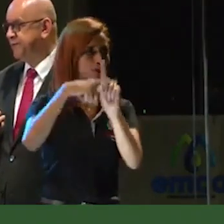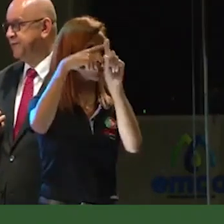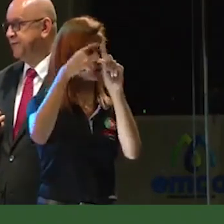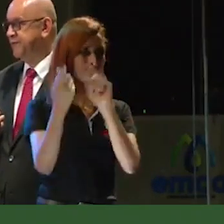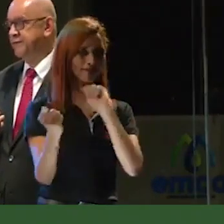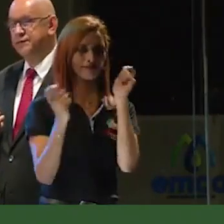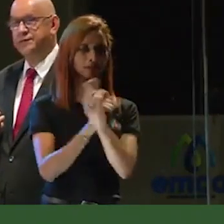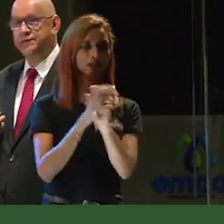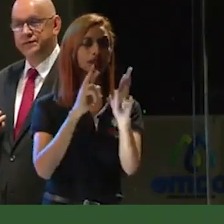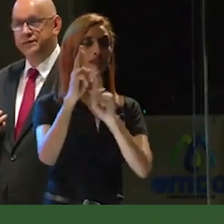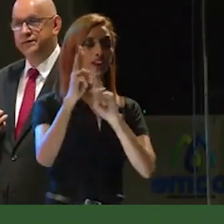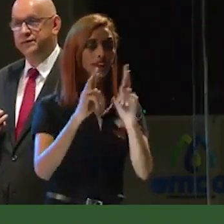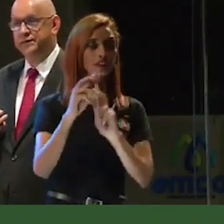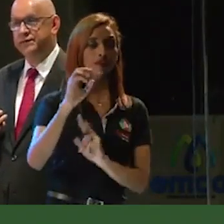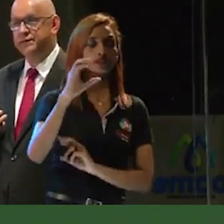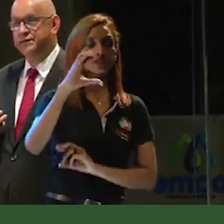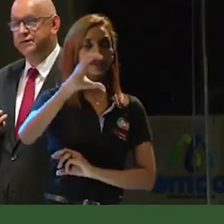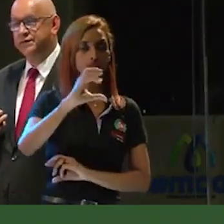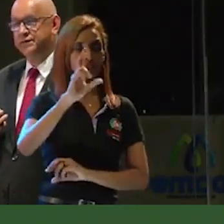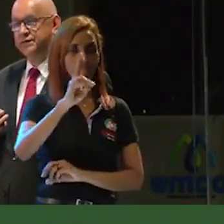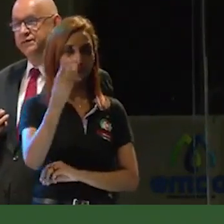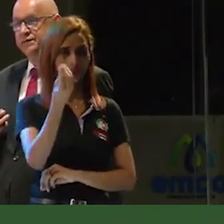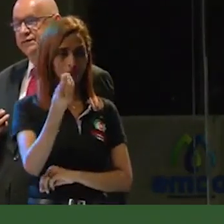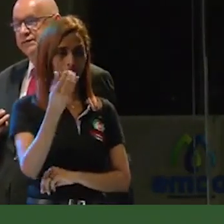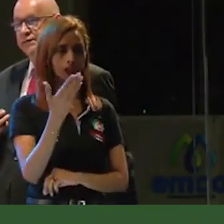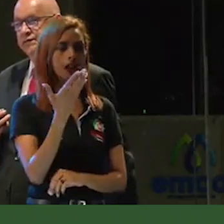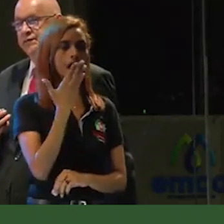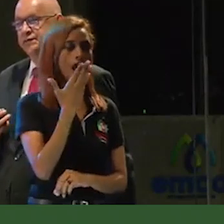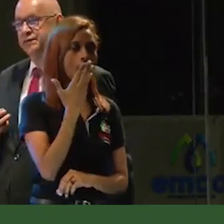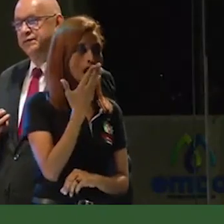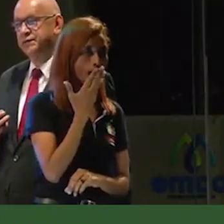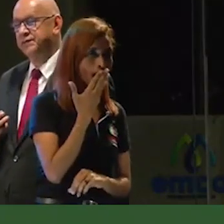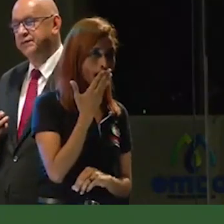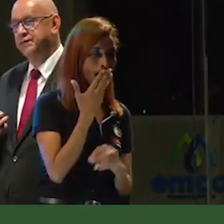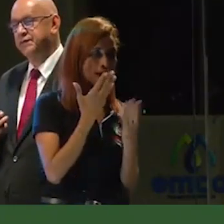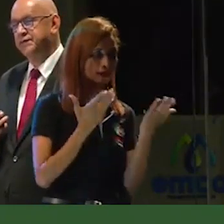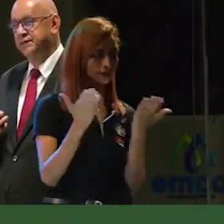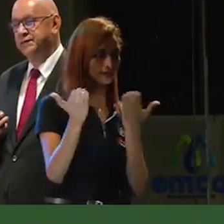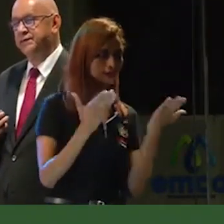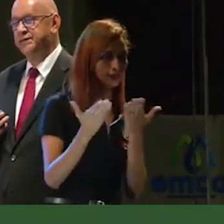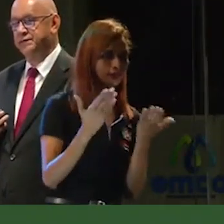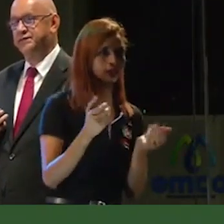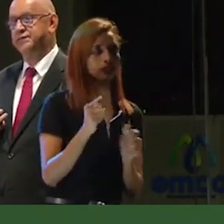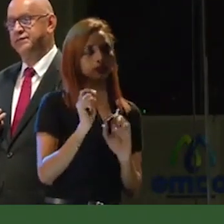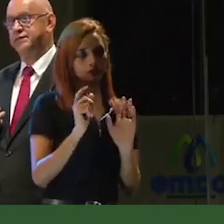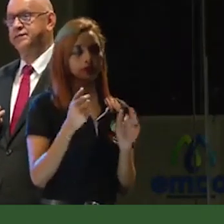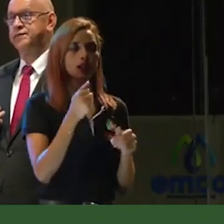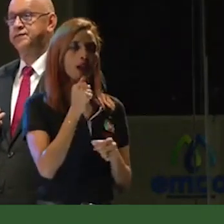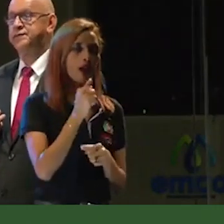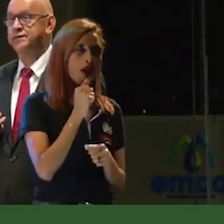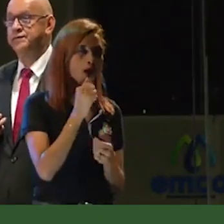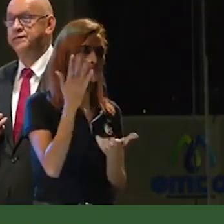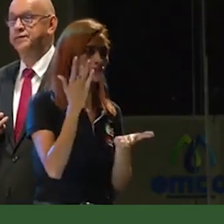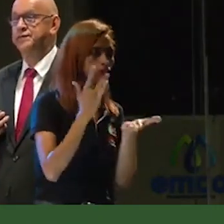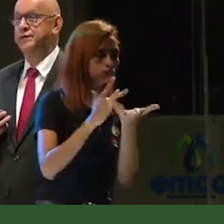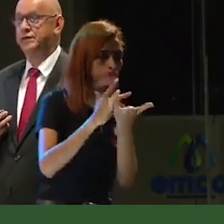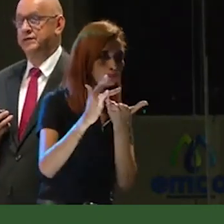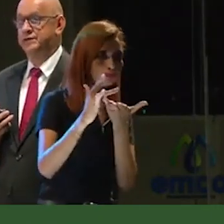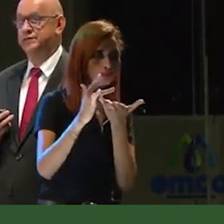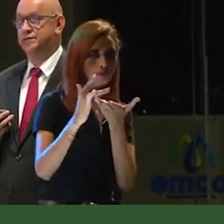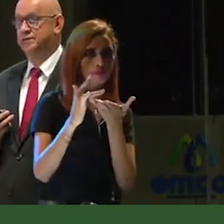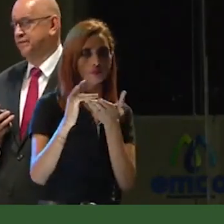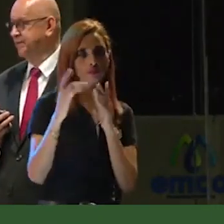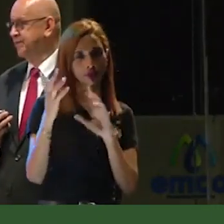relación entre el municipio de Calarca en cuanto a la prestación de servicios, lo que es saneamiento básico como tal,